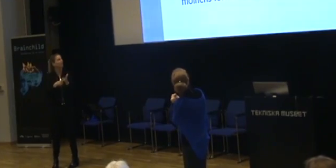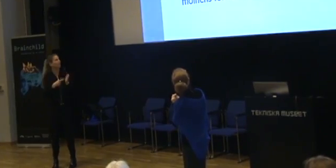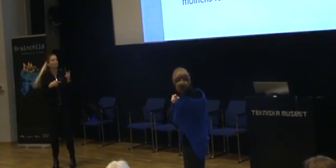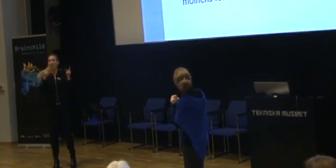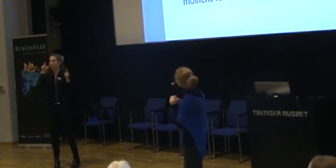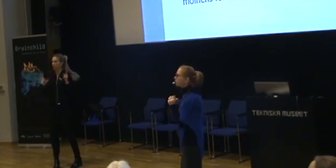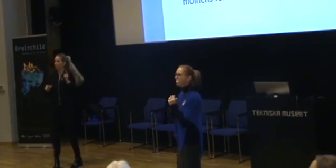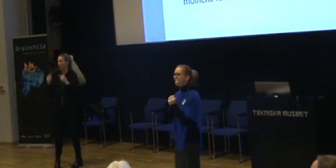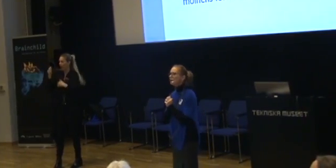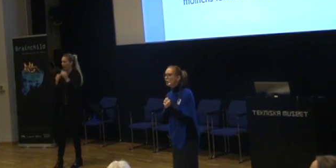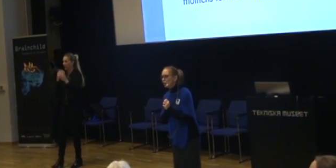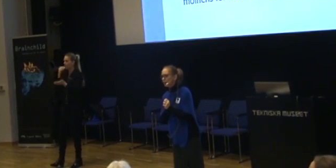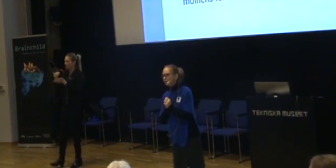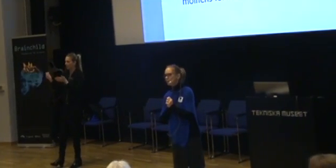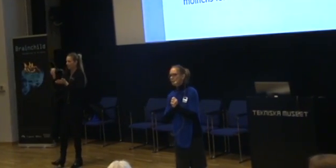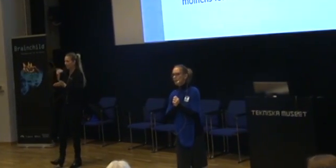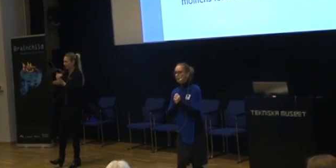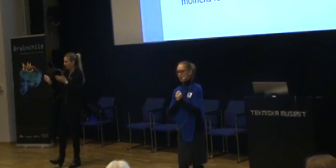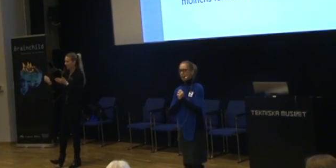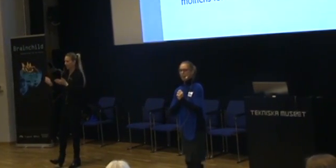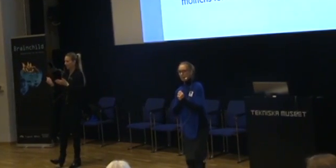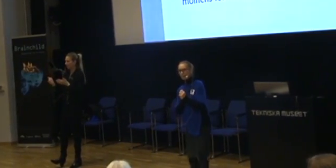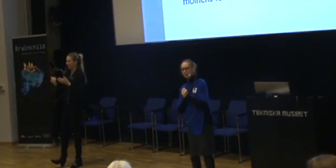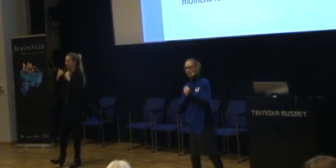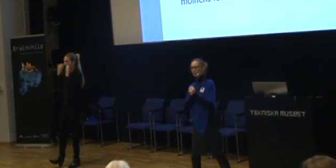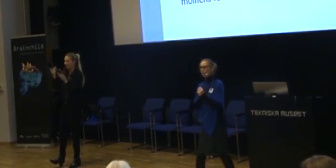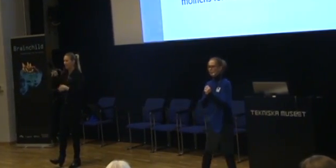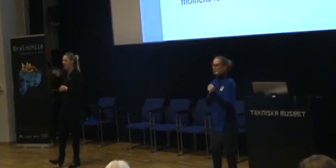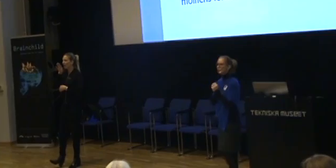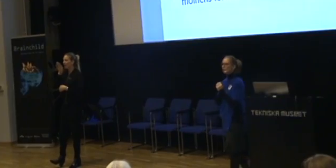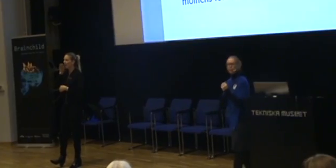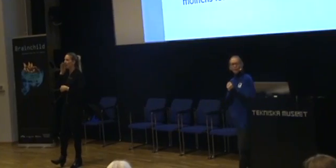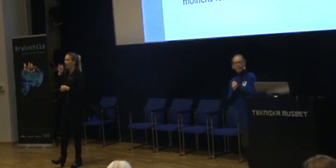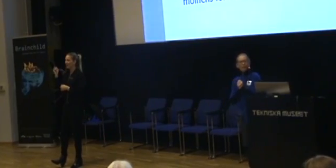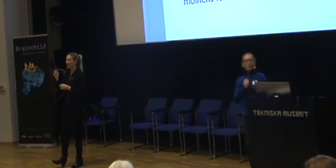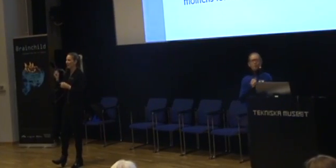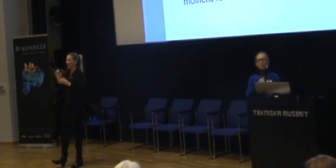Personen hanterar berättelser och påhittade idéer dagliga. Kalli, Kallis klätter till exempel.